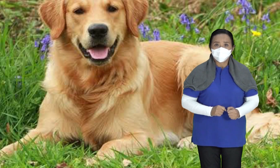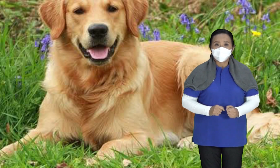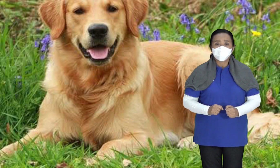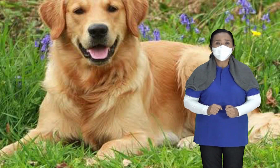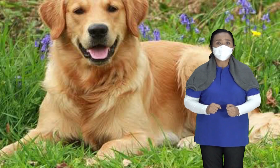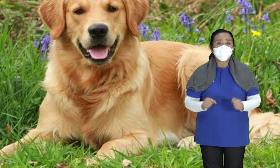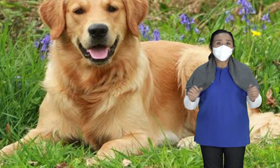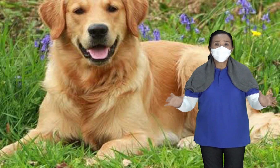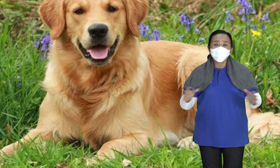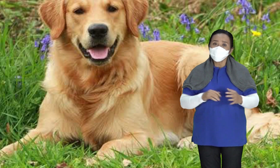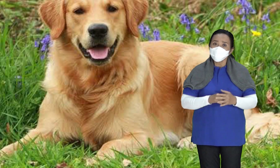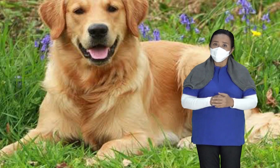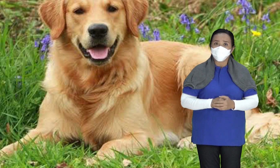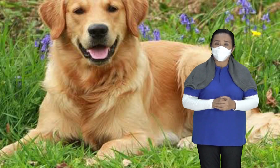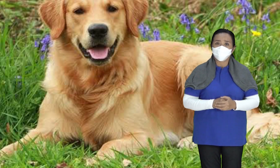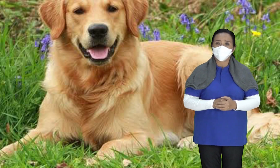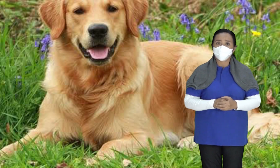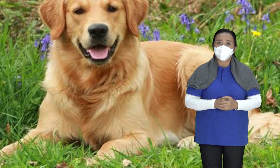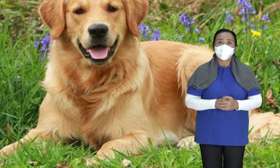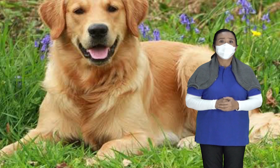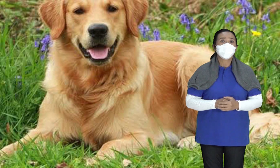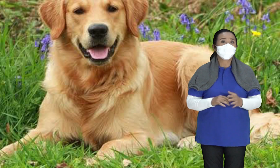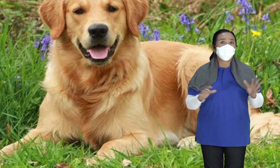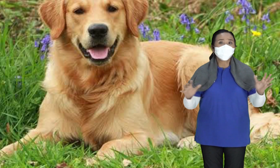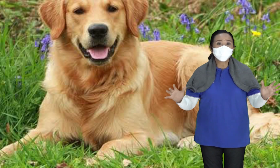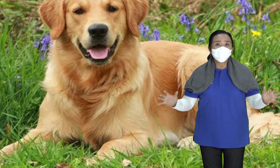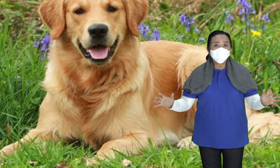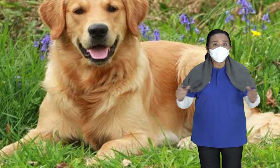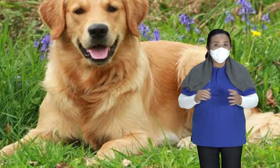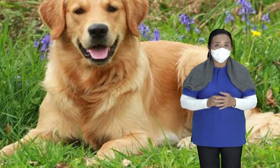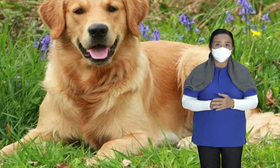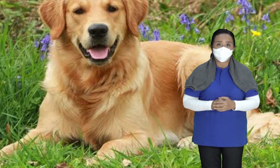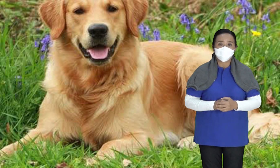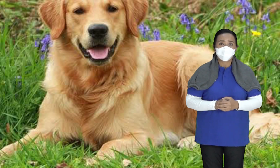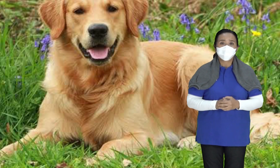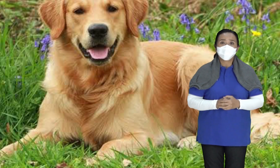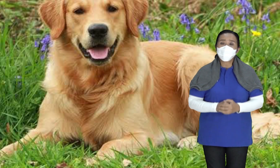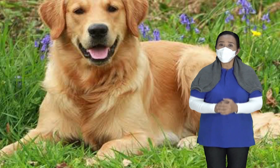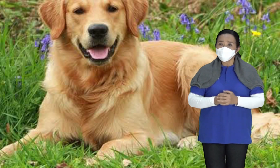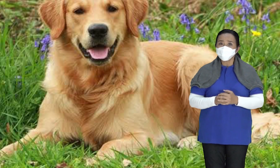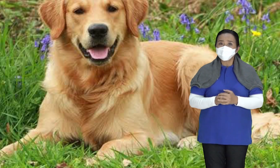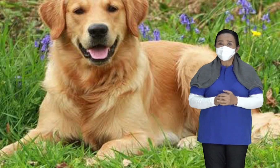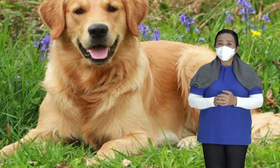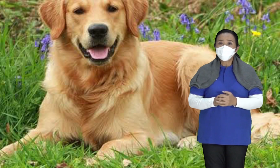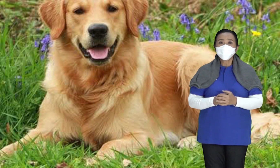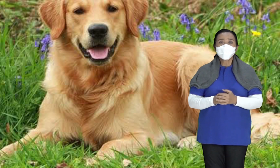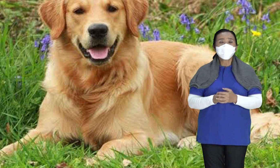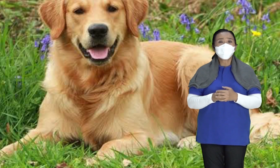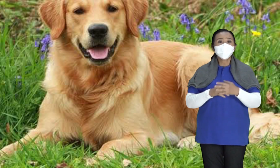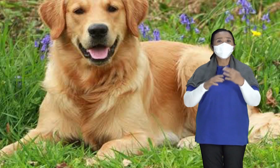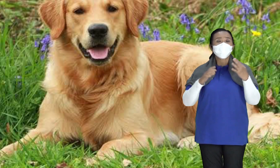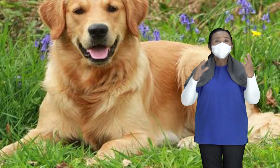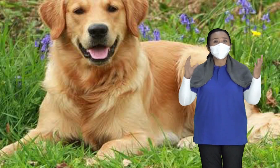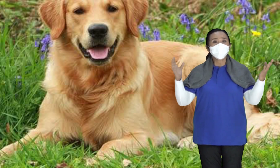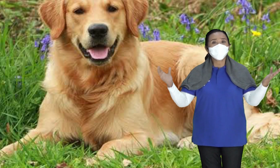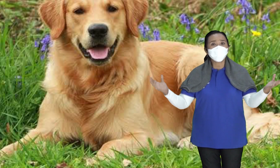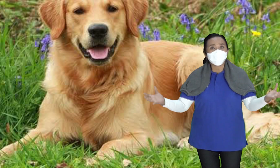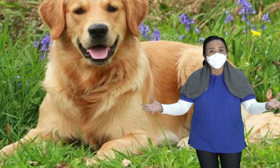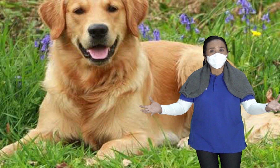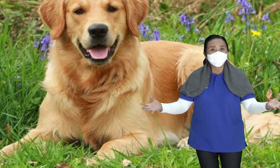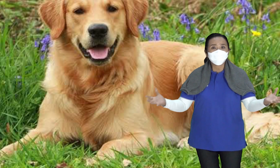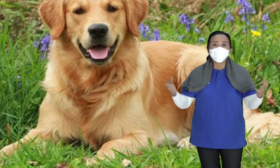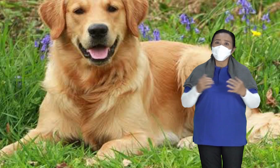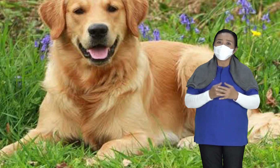Menjadi anjing polisi Menjadi anjing penjaga Bahkan yang menyenangkan bisa menjadi